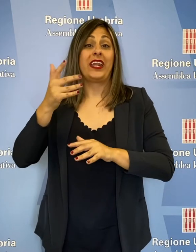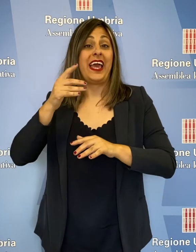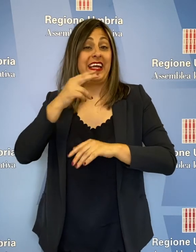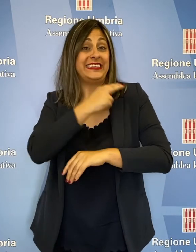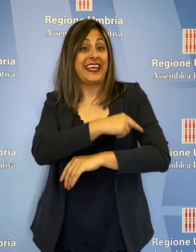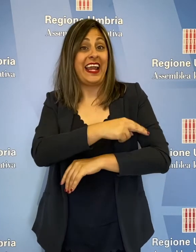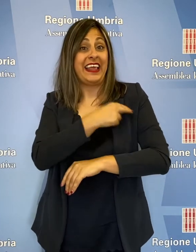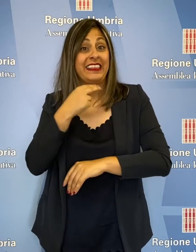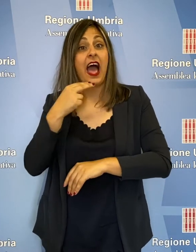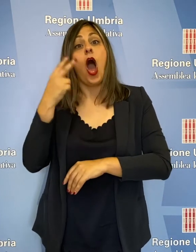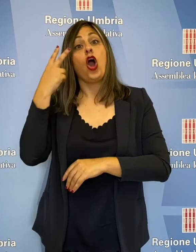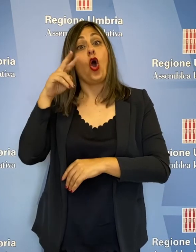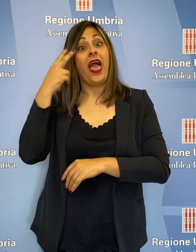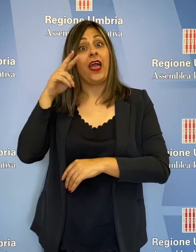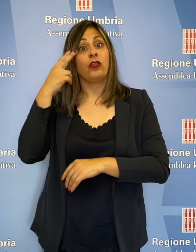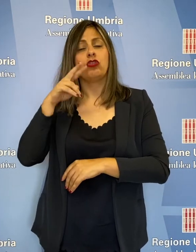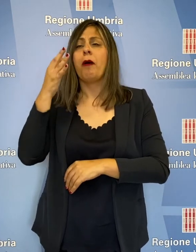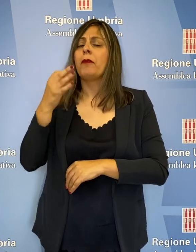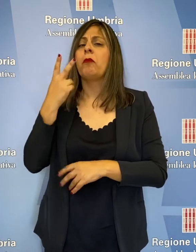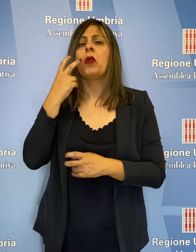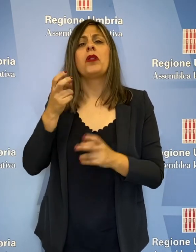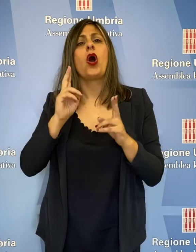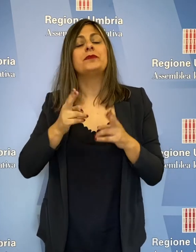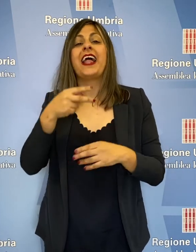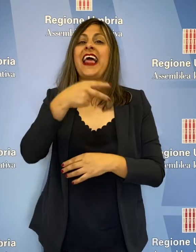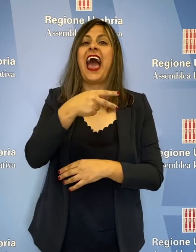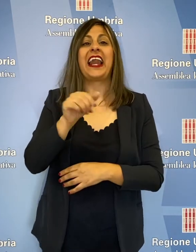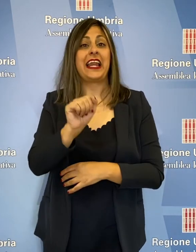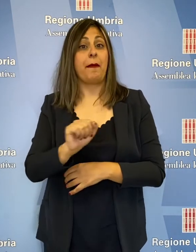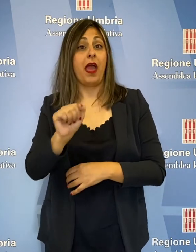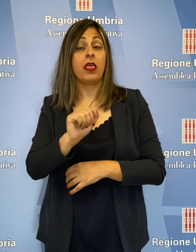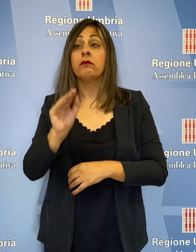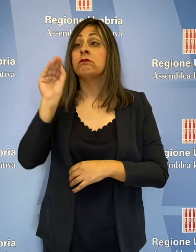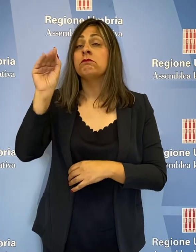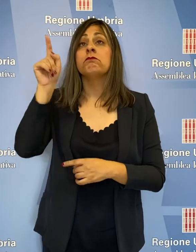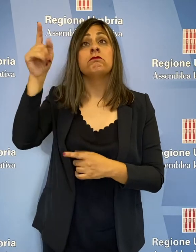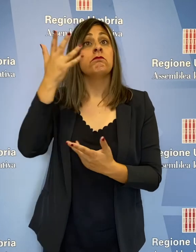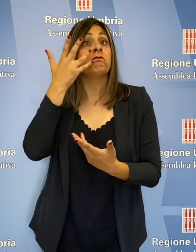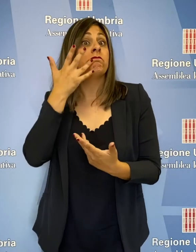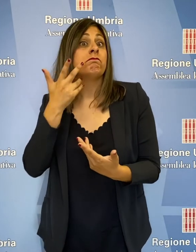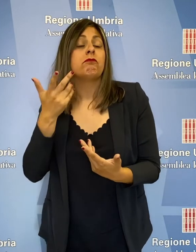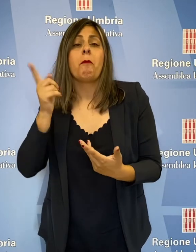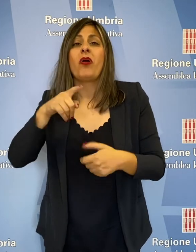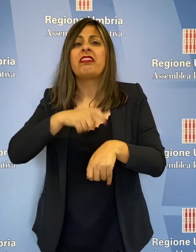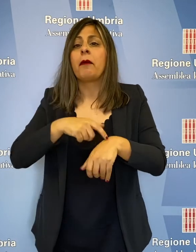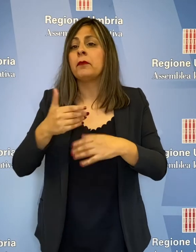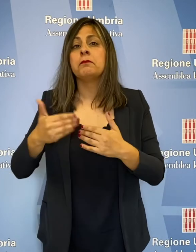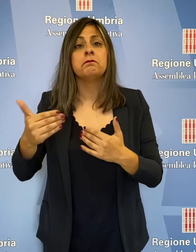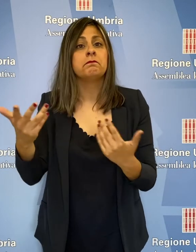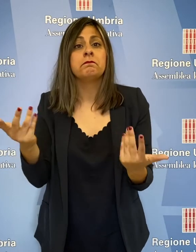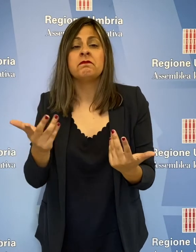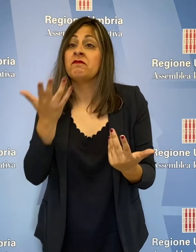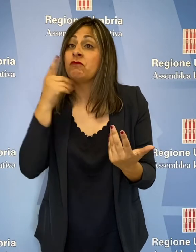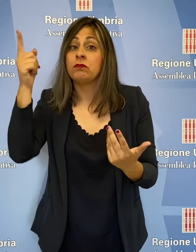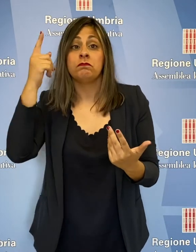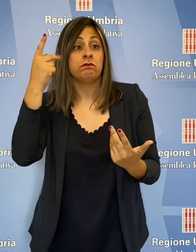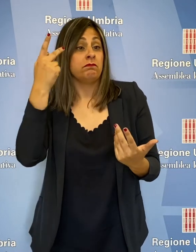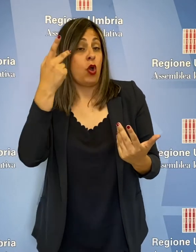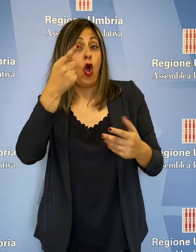Coletto in merito all'ospedale Narni Amelia, chiedendogli se intende e dentro quali tempi portare all'attenzione del